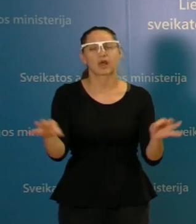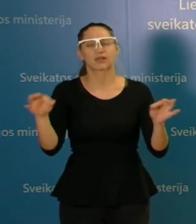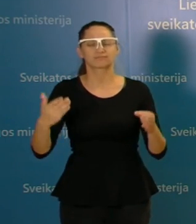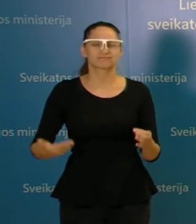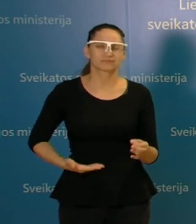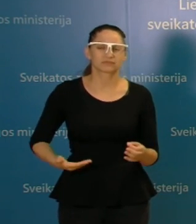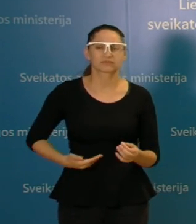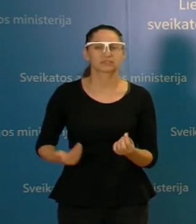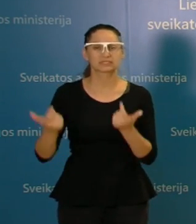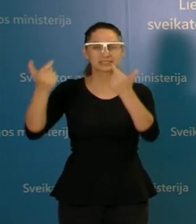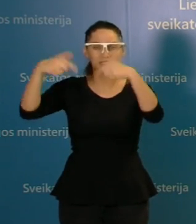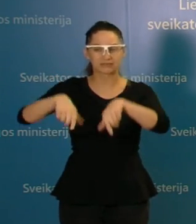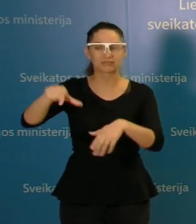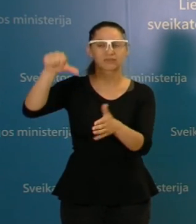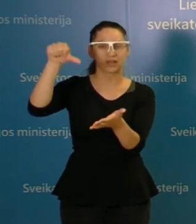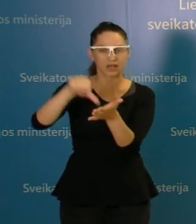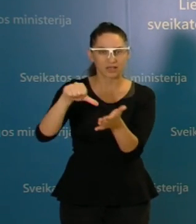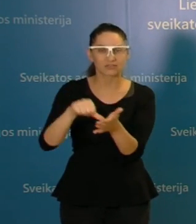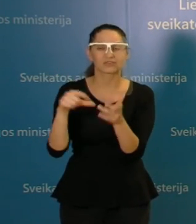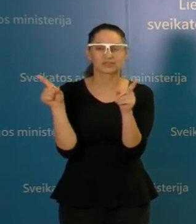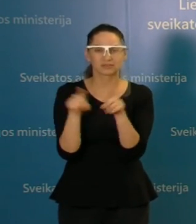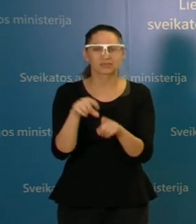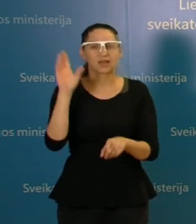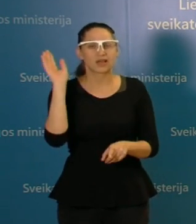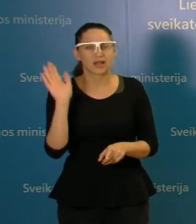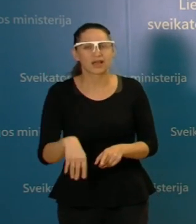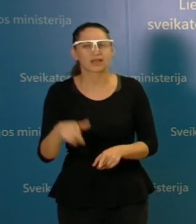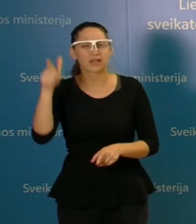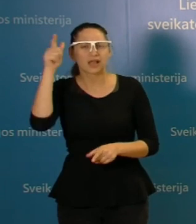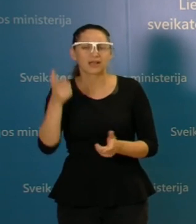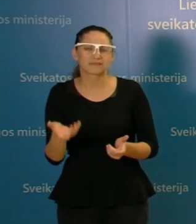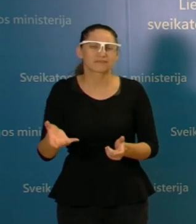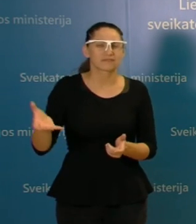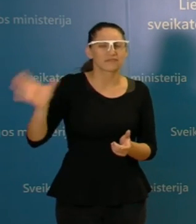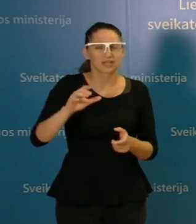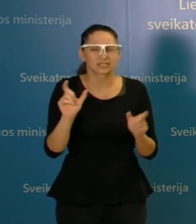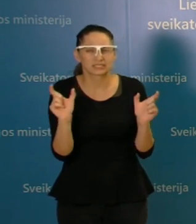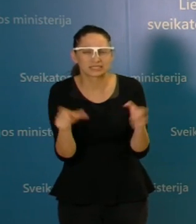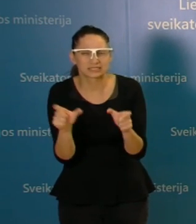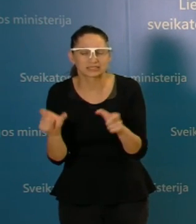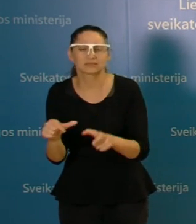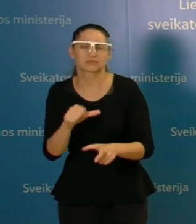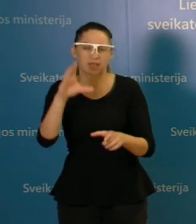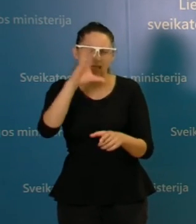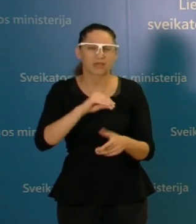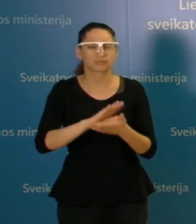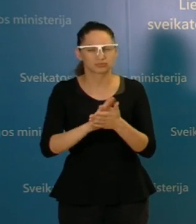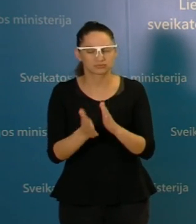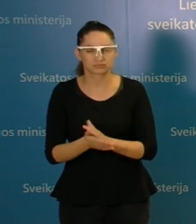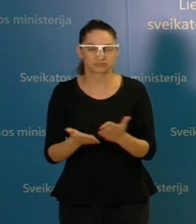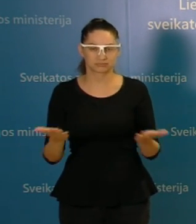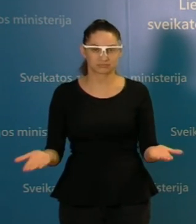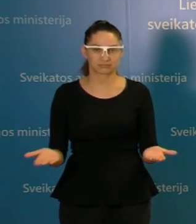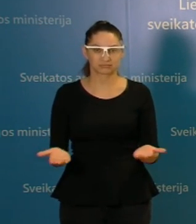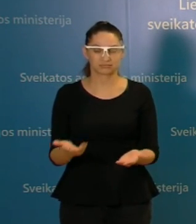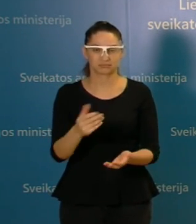kai kurių savai dybių atstovų girdėjom, kad nereikia čia nieko ribot. Ir susitvarkysim, tai dabar matom, kad vis